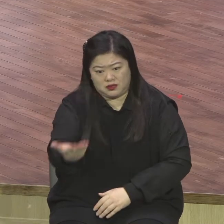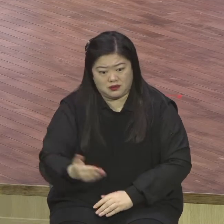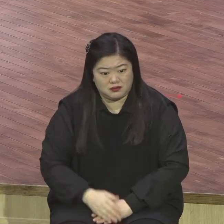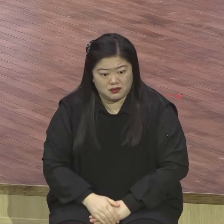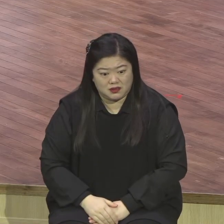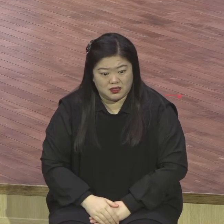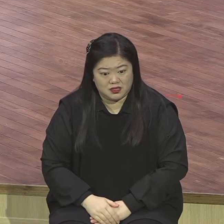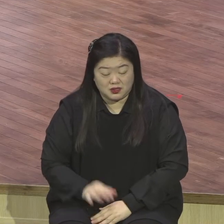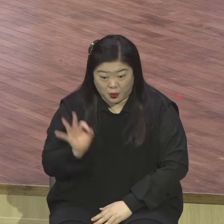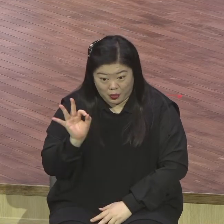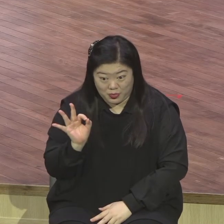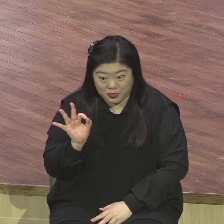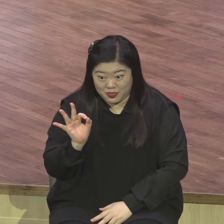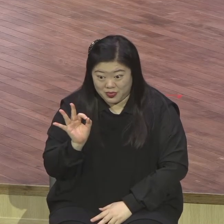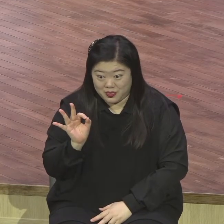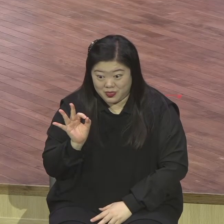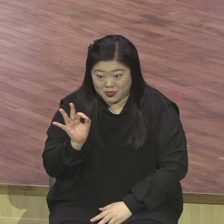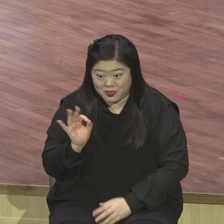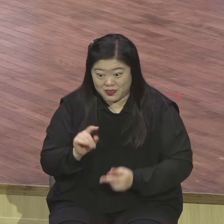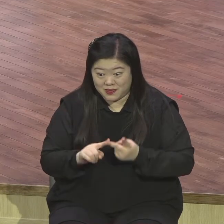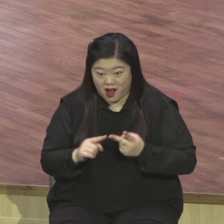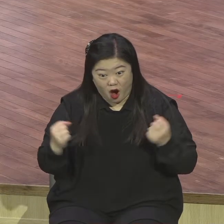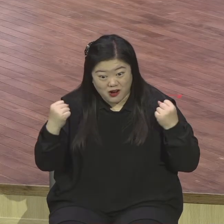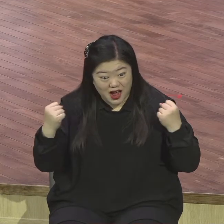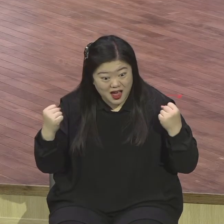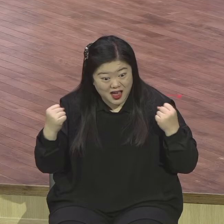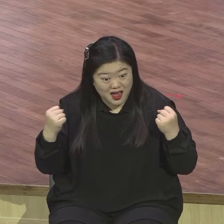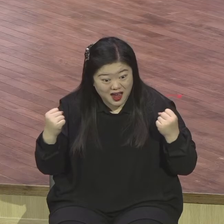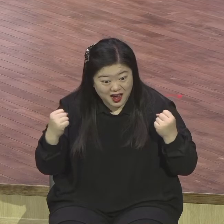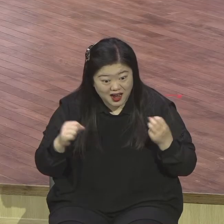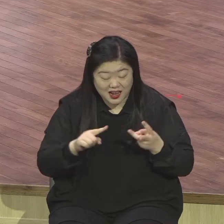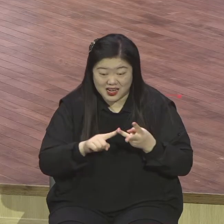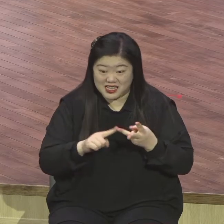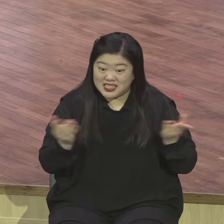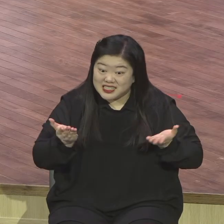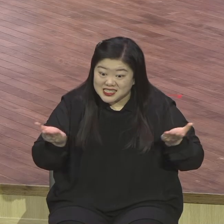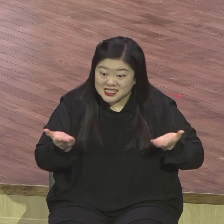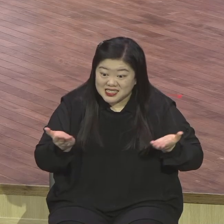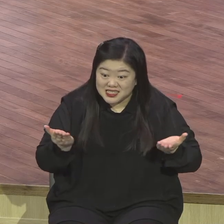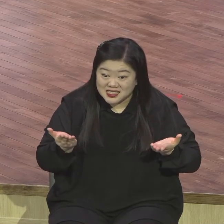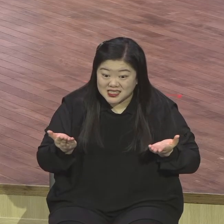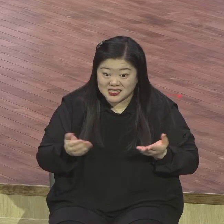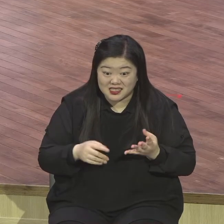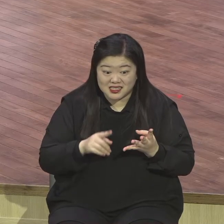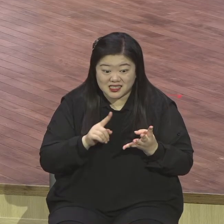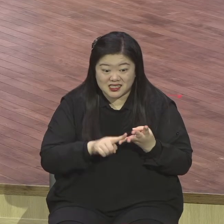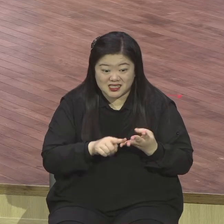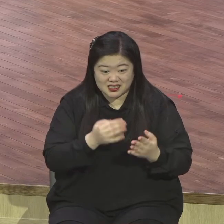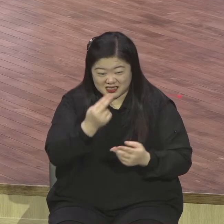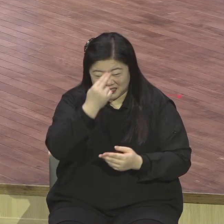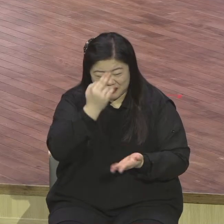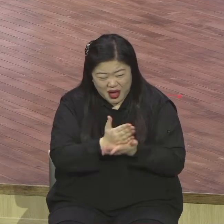모든 인간관계 모두 하는 일들 형통하길 바라지요. 문제가 닥쳐서